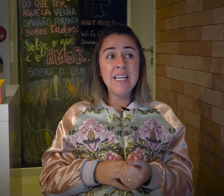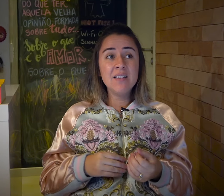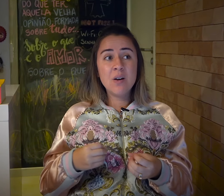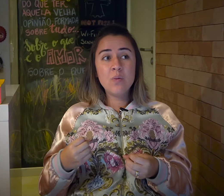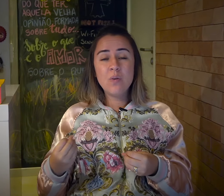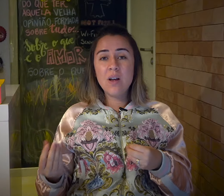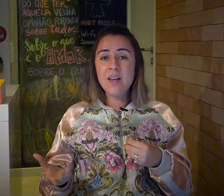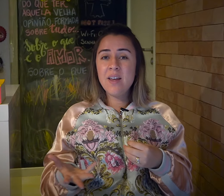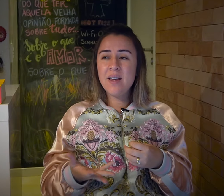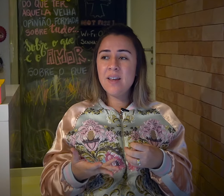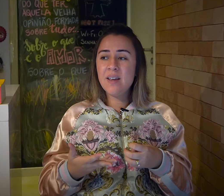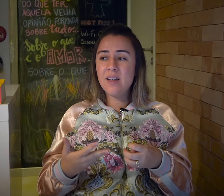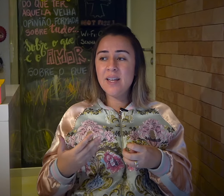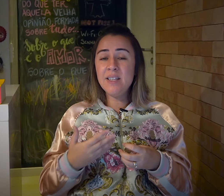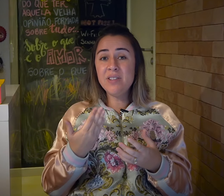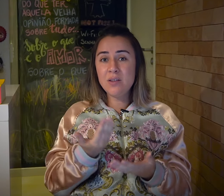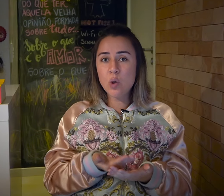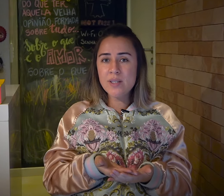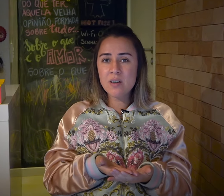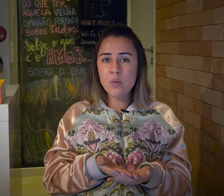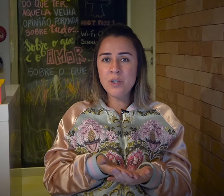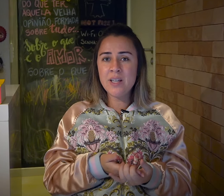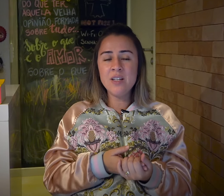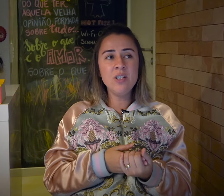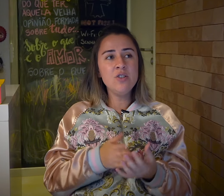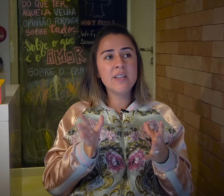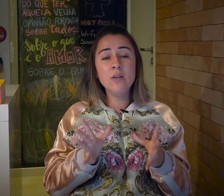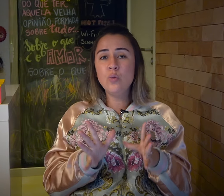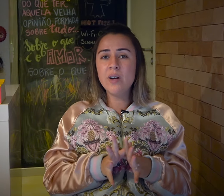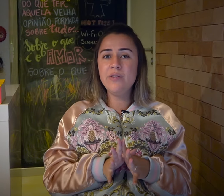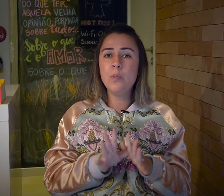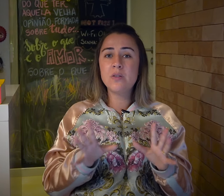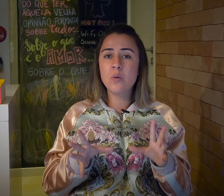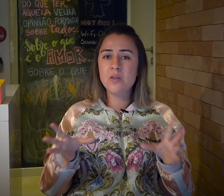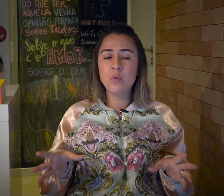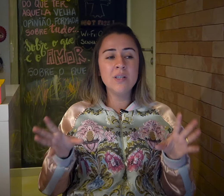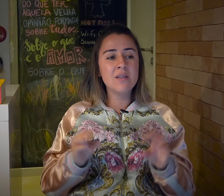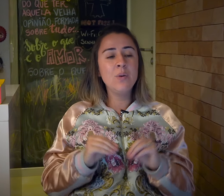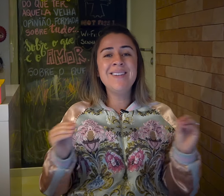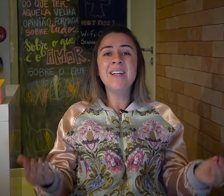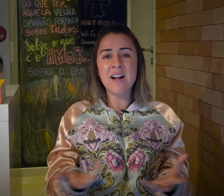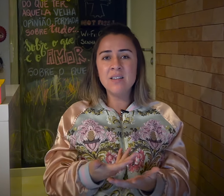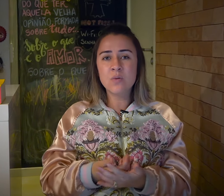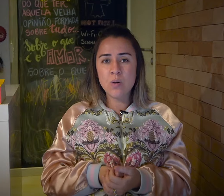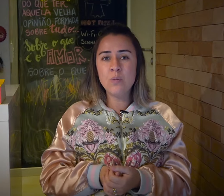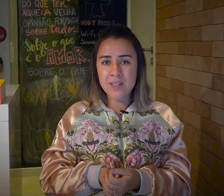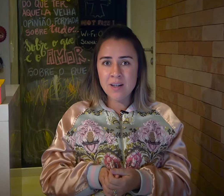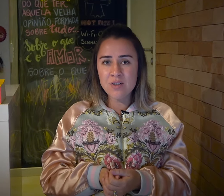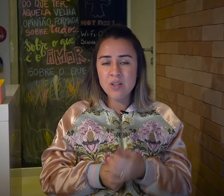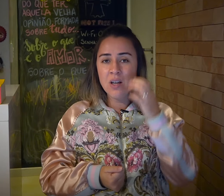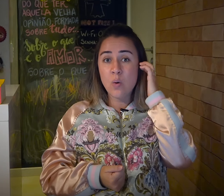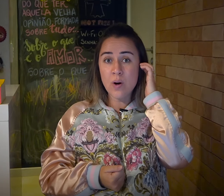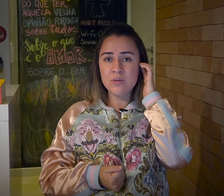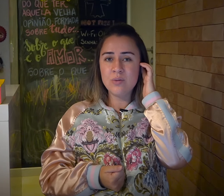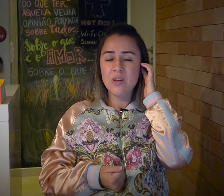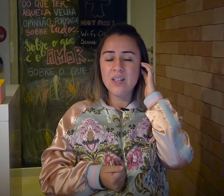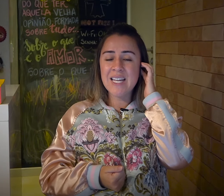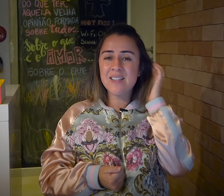Então, ele visitou essa comunidade e ele disse que ele nunca viu pessoas surdas tão integradas com a comunidade quanto nessa